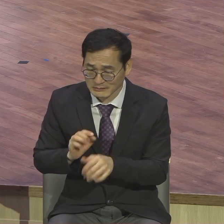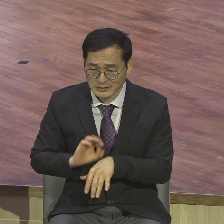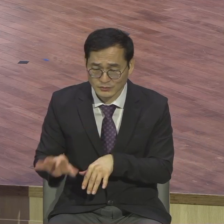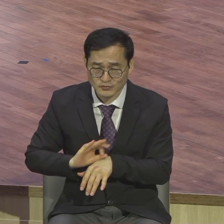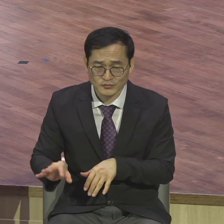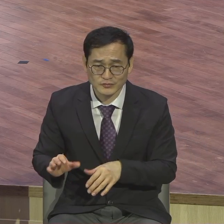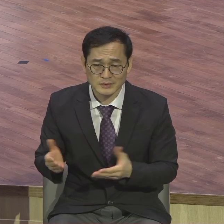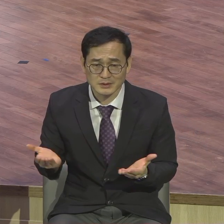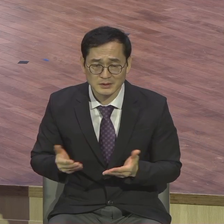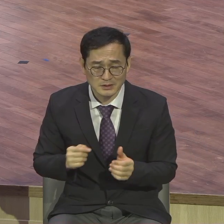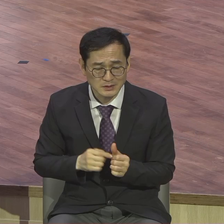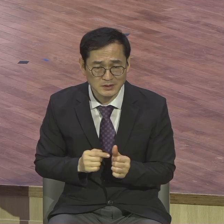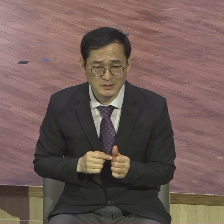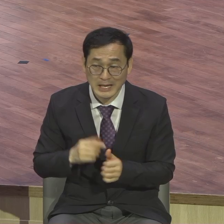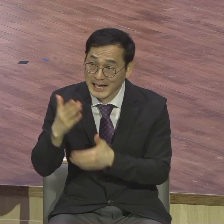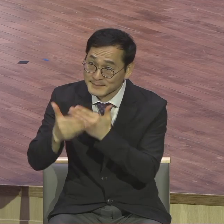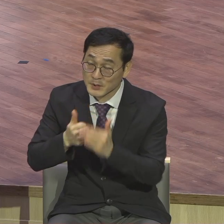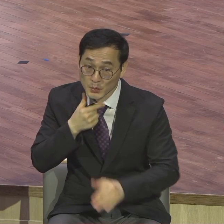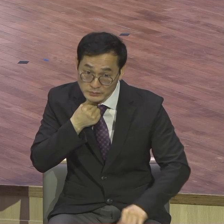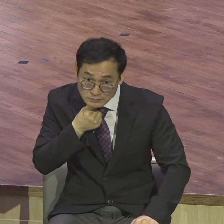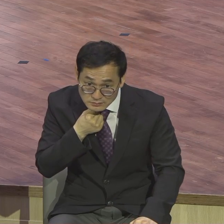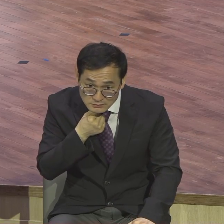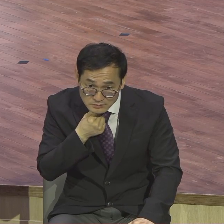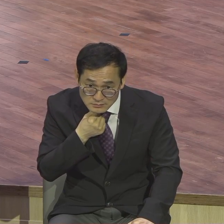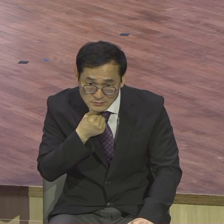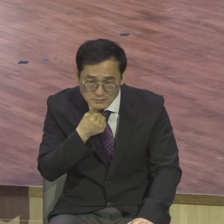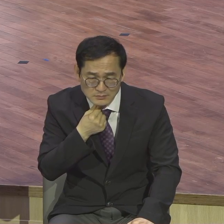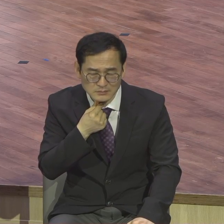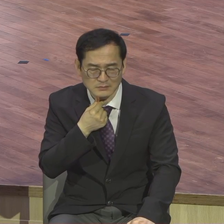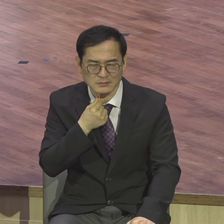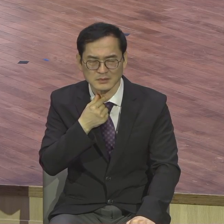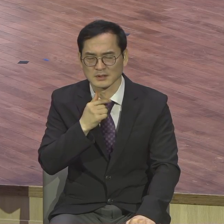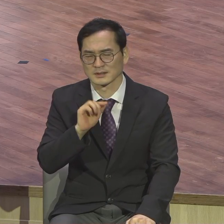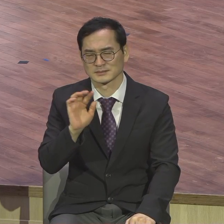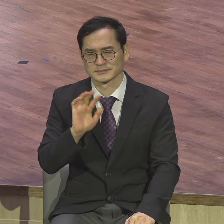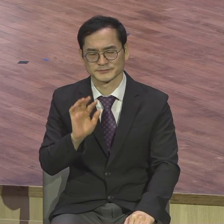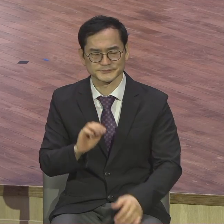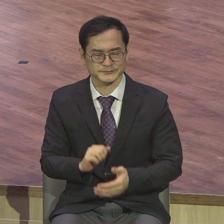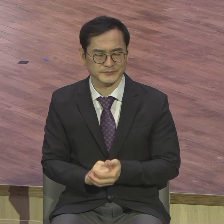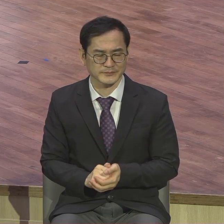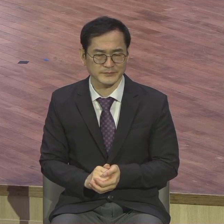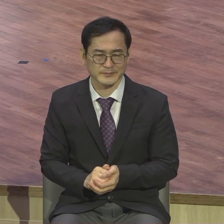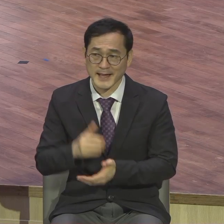잘 알잖아요 주의 일을 하는데 필요한 영적 이 동력을 떨어뜨리는 짓